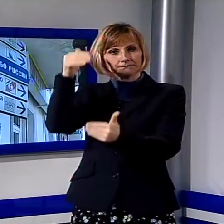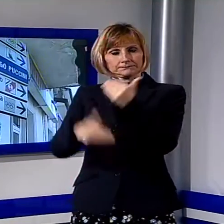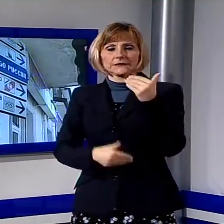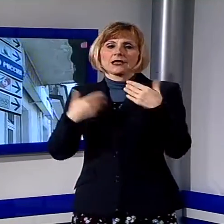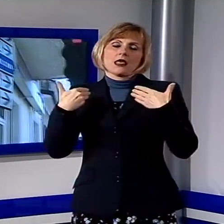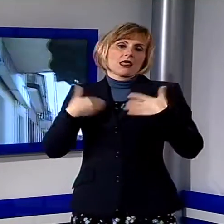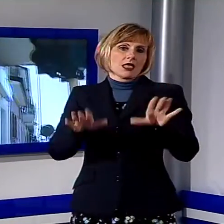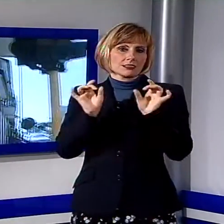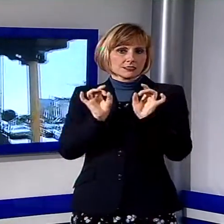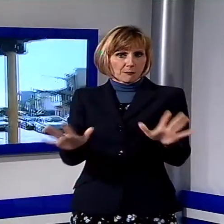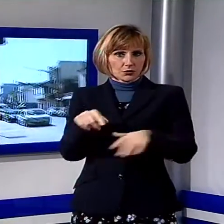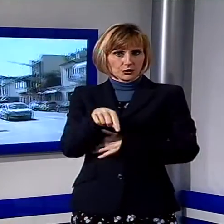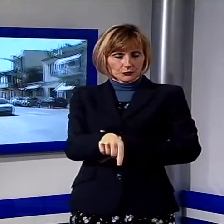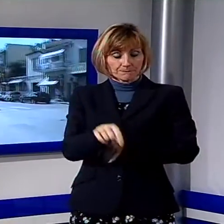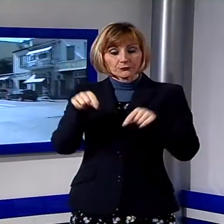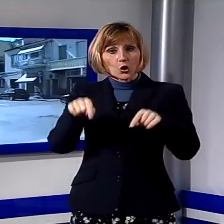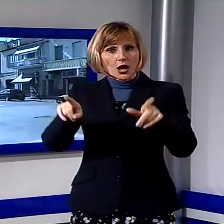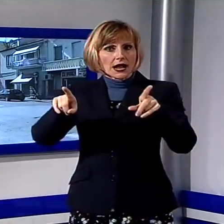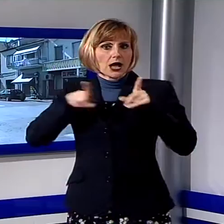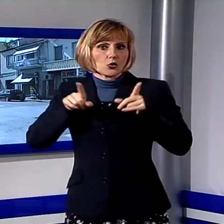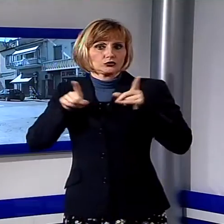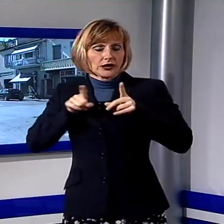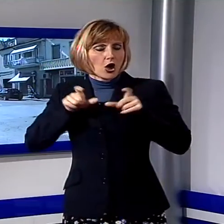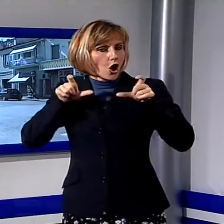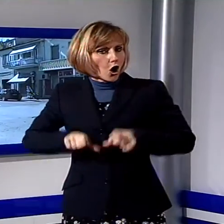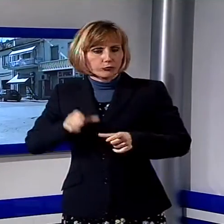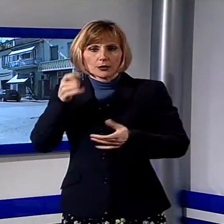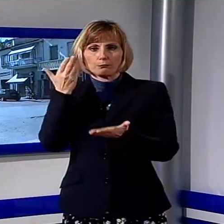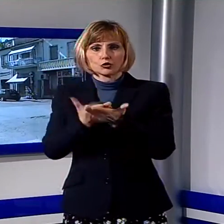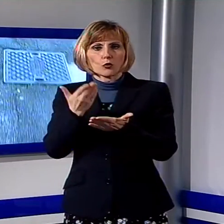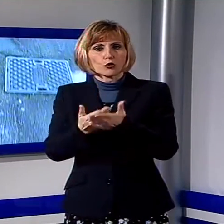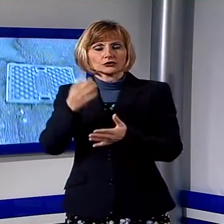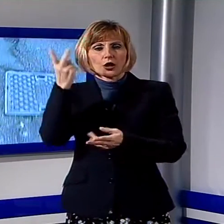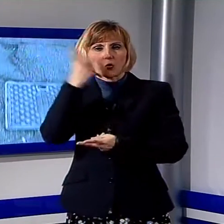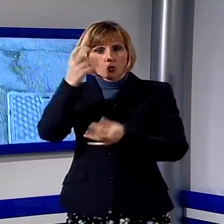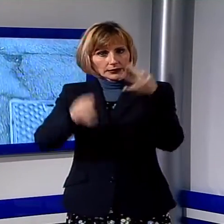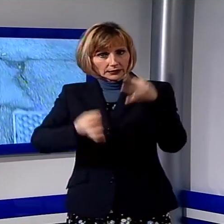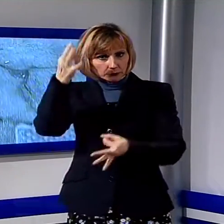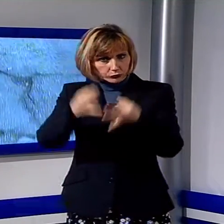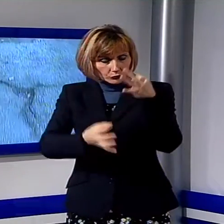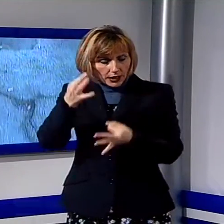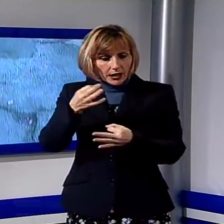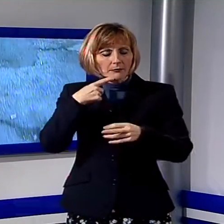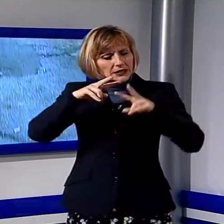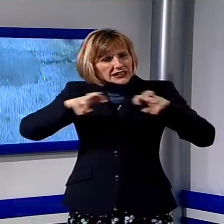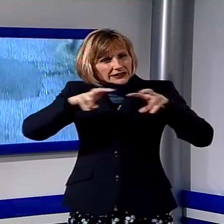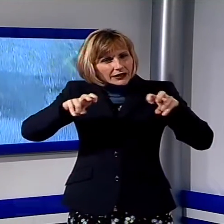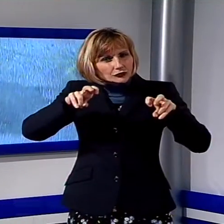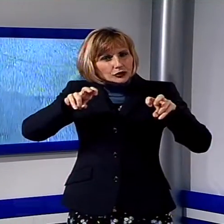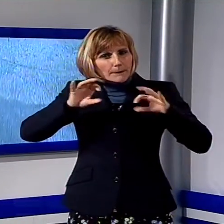cautelare è stata disposta dal Tribunale di Lucca su proposta del questore sulla base delle indagini della polizia di Viareggio, a causa della